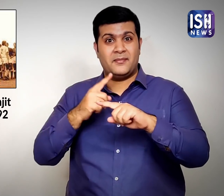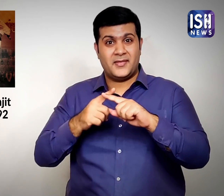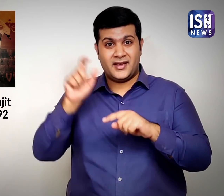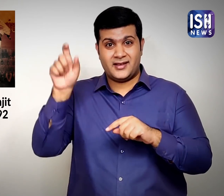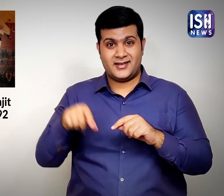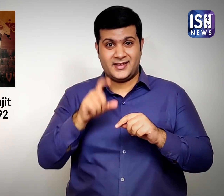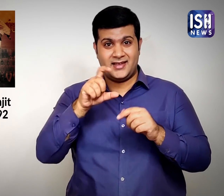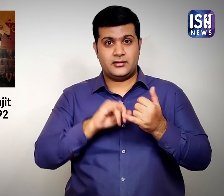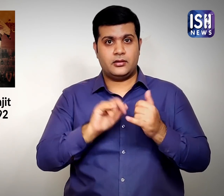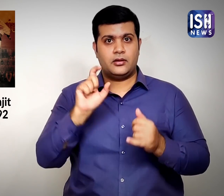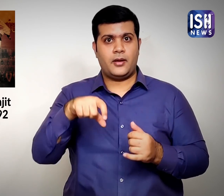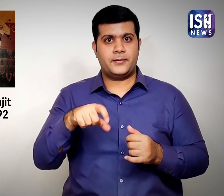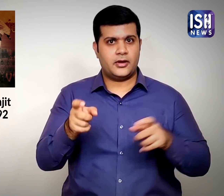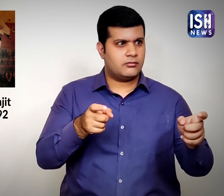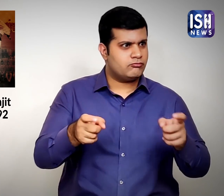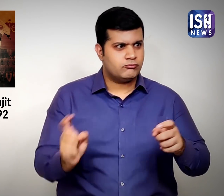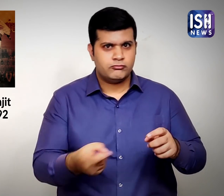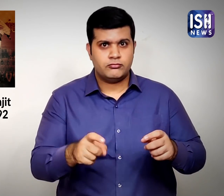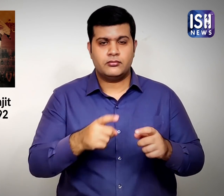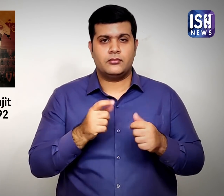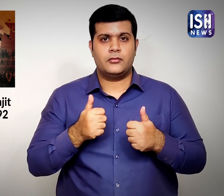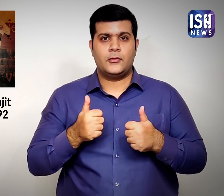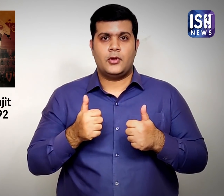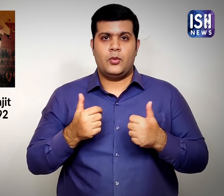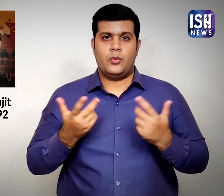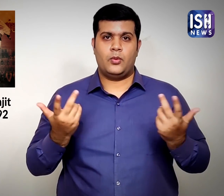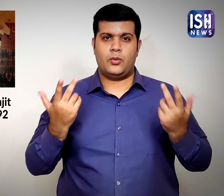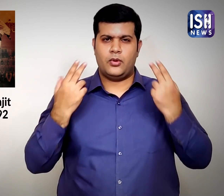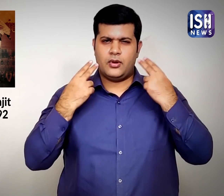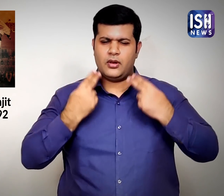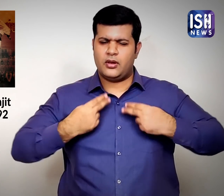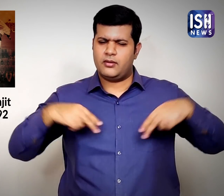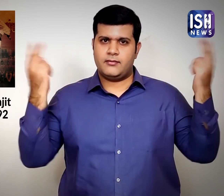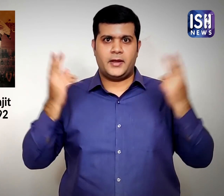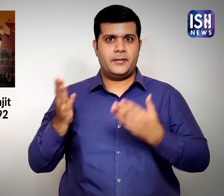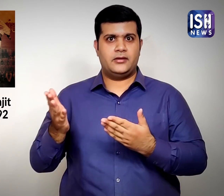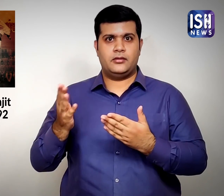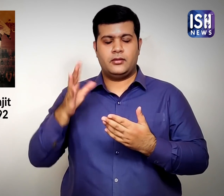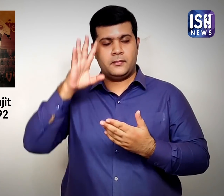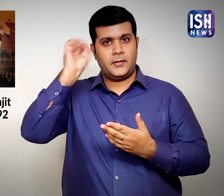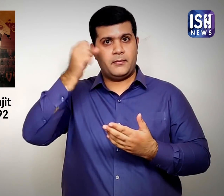उन्हें भारतिय इत्यास के सरवश्चिष्ट होकी कपतानों में से एक के रूप में जाना जाता है